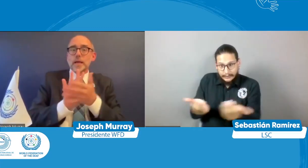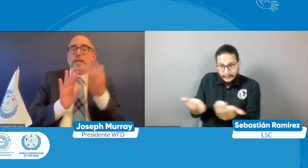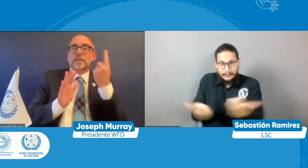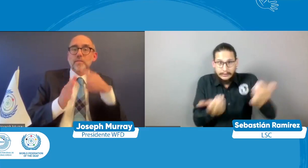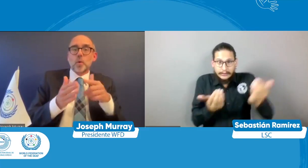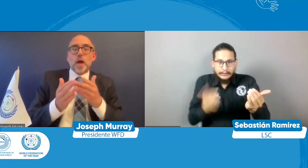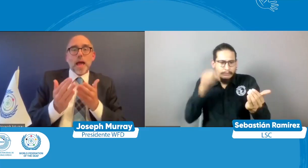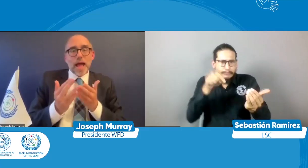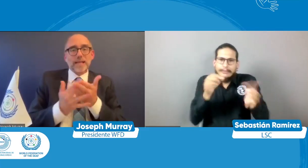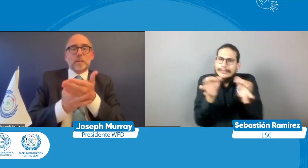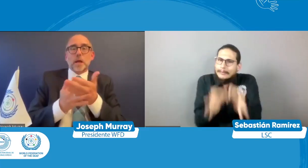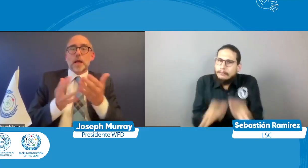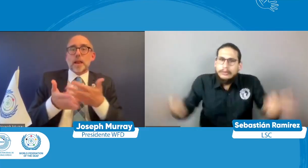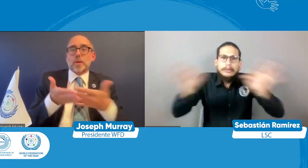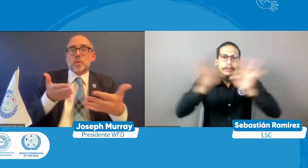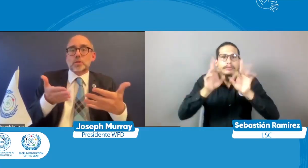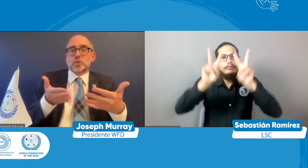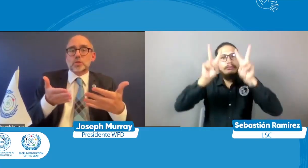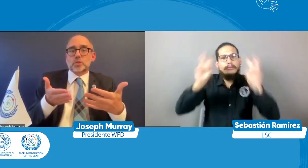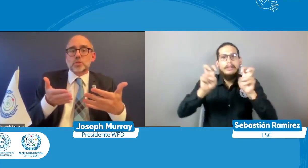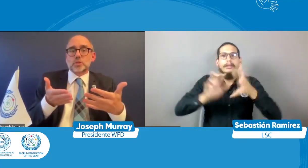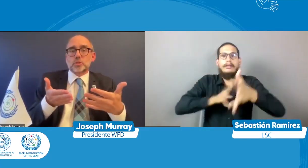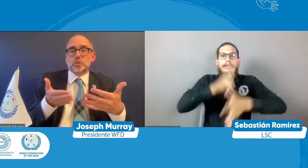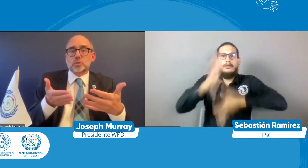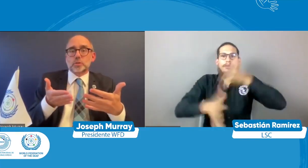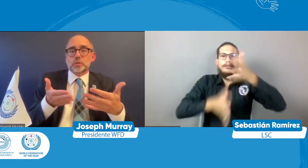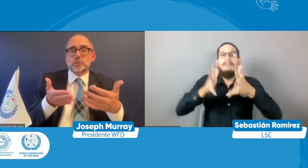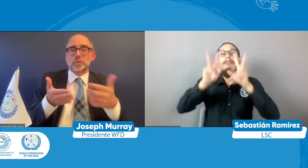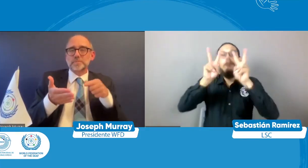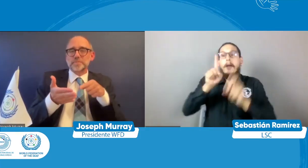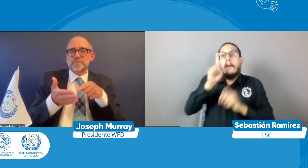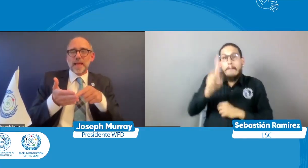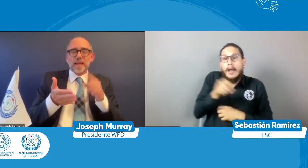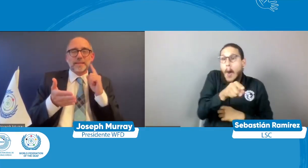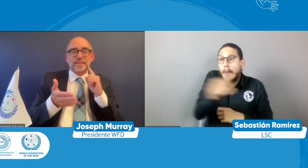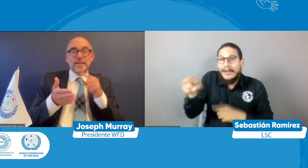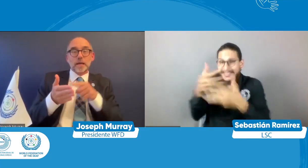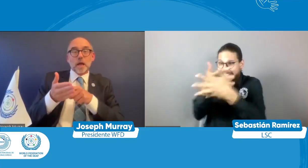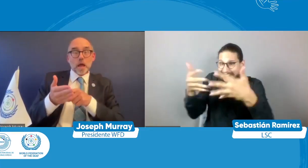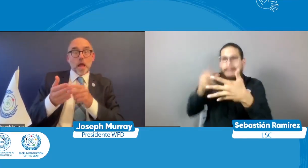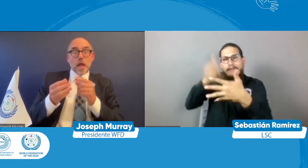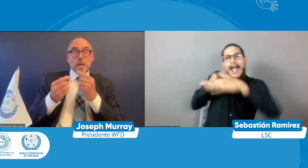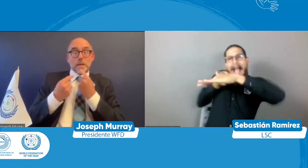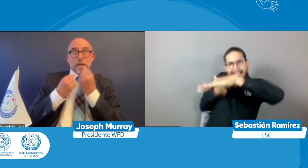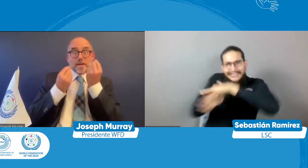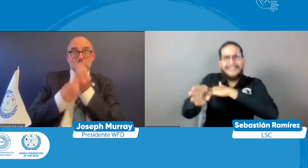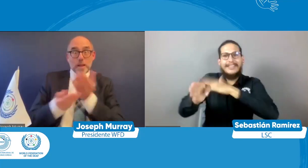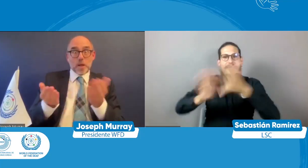cuando un niño sordo nace requiere es una exposición a la lengua de señas